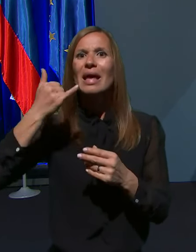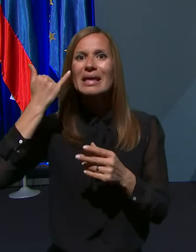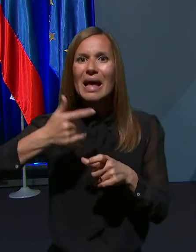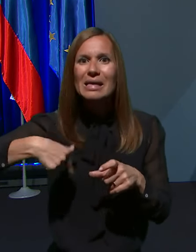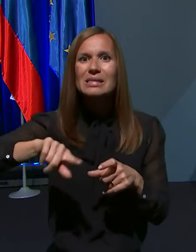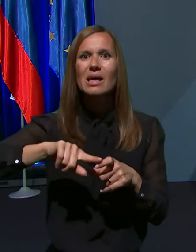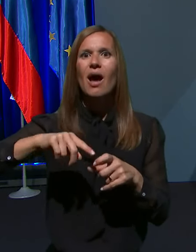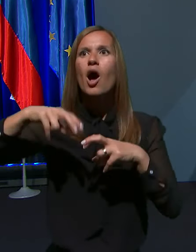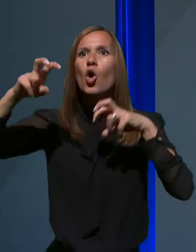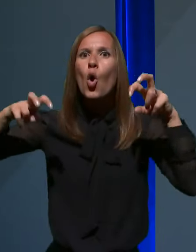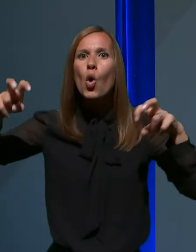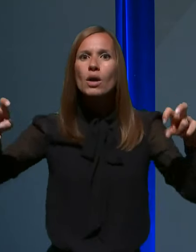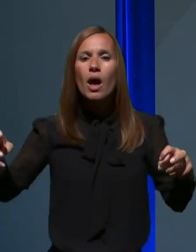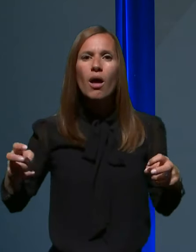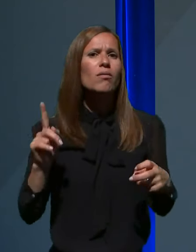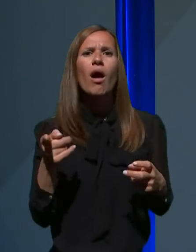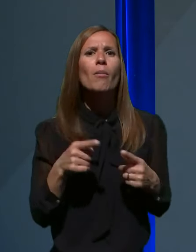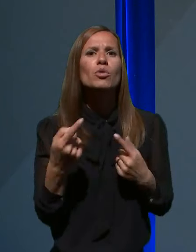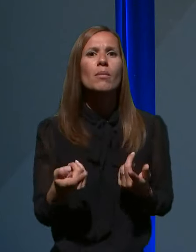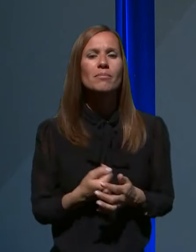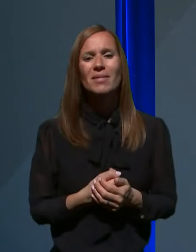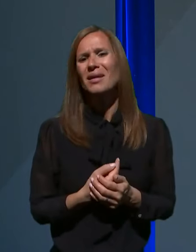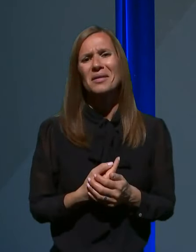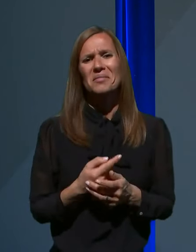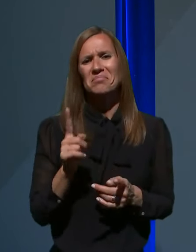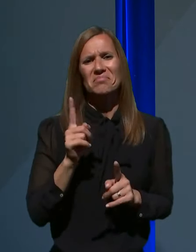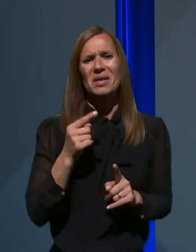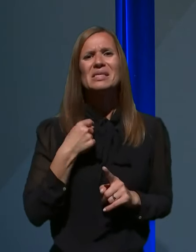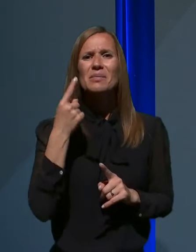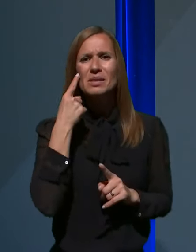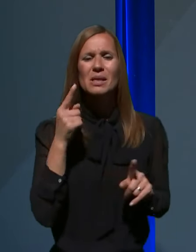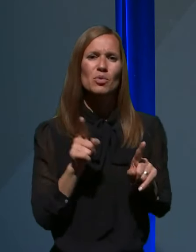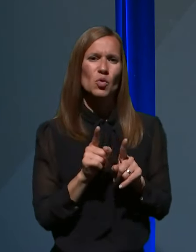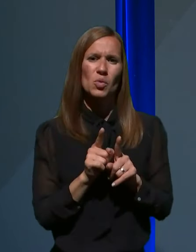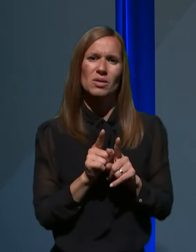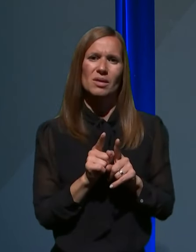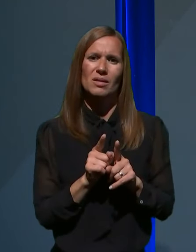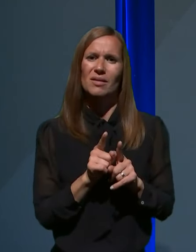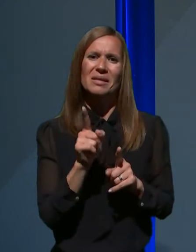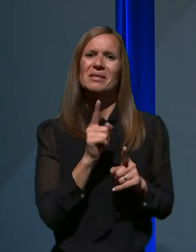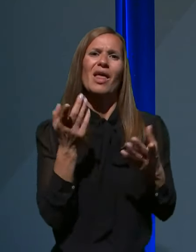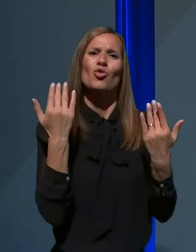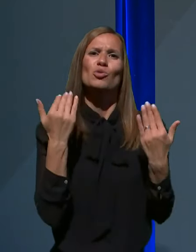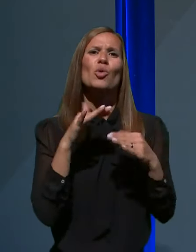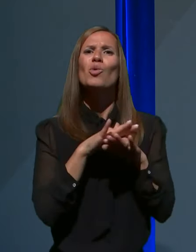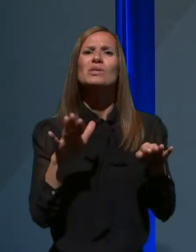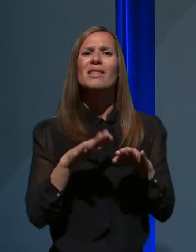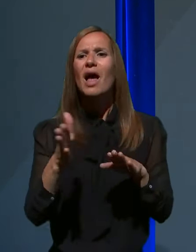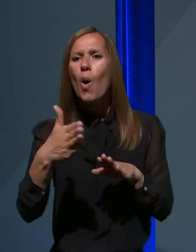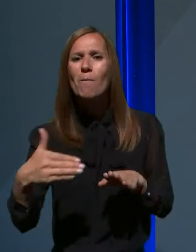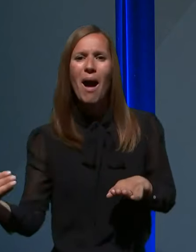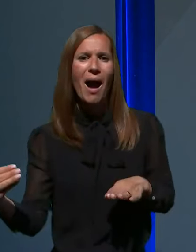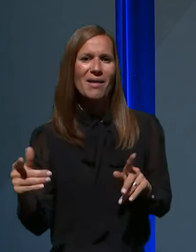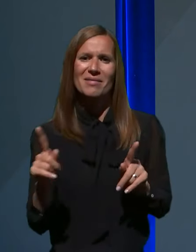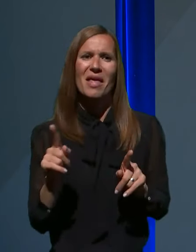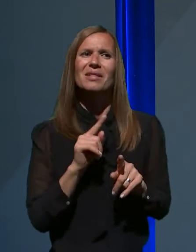sploh? Ne, jaz mislim, lejte, tudi ni, se ne dopustujemo vsi na obali, nismo